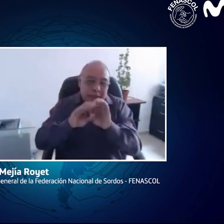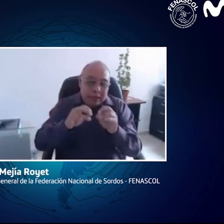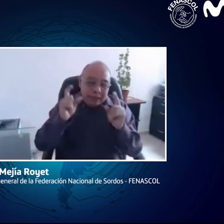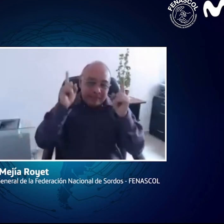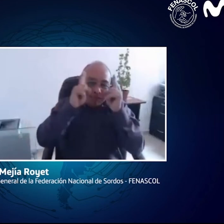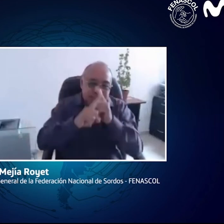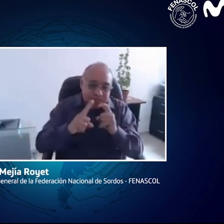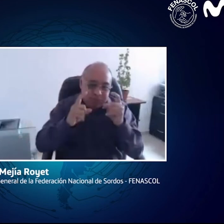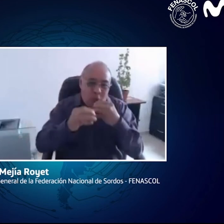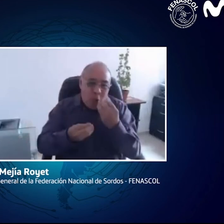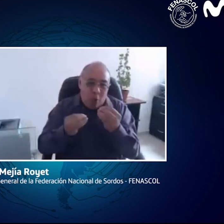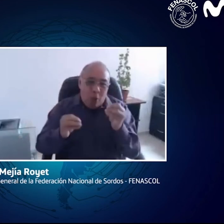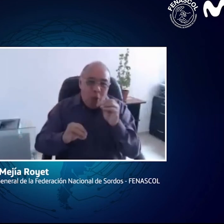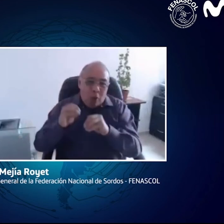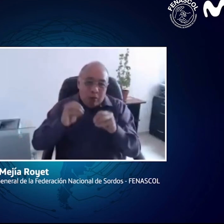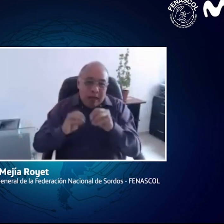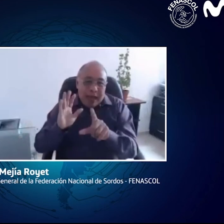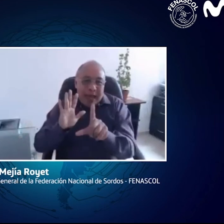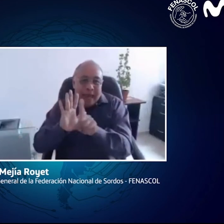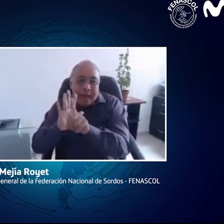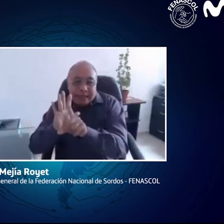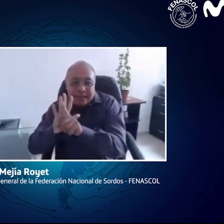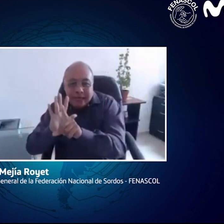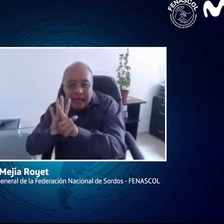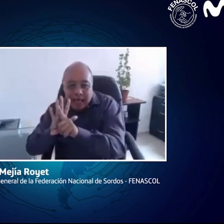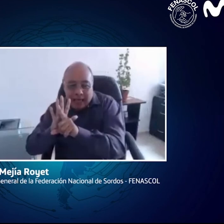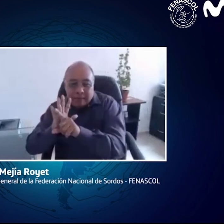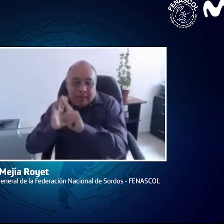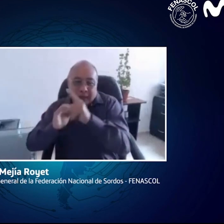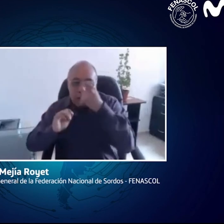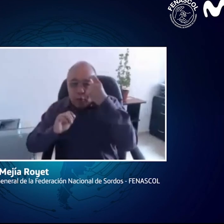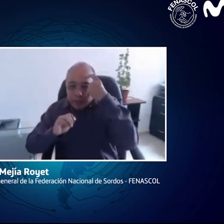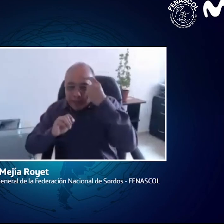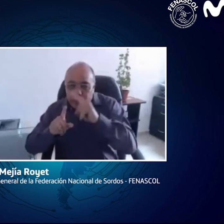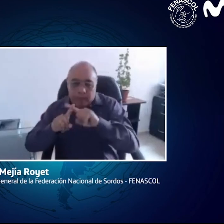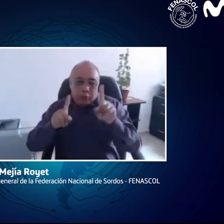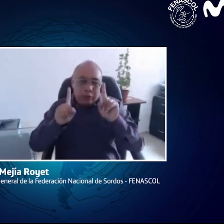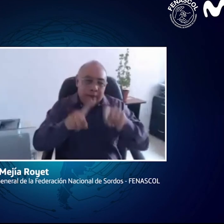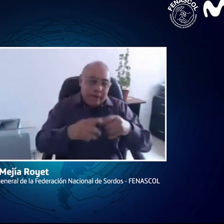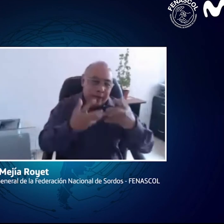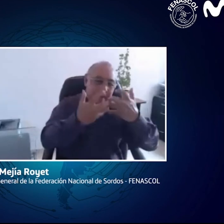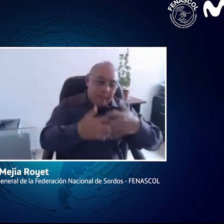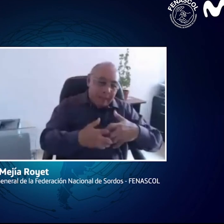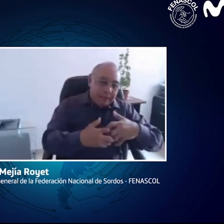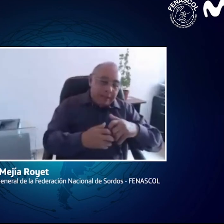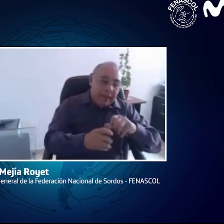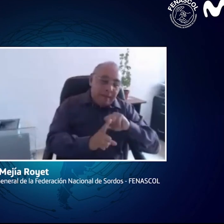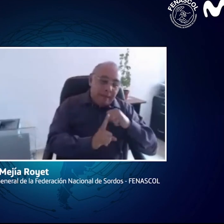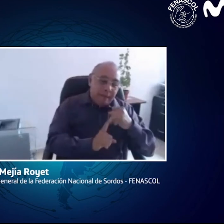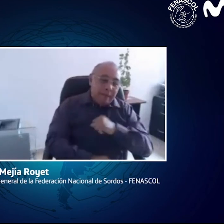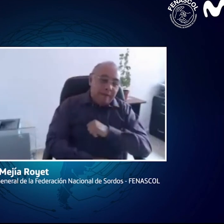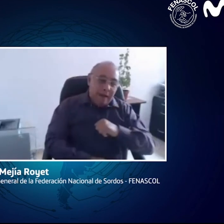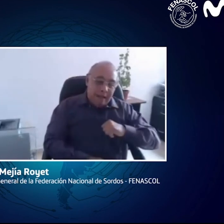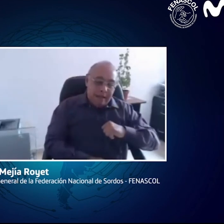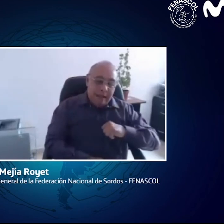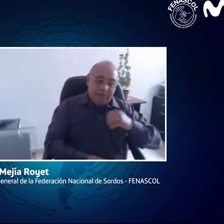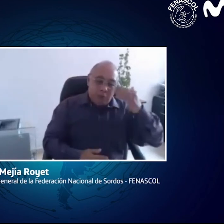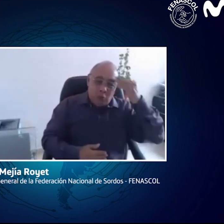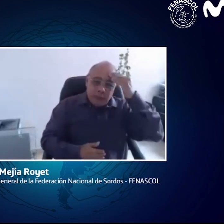reflexionar también entre la ley del gobierno, pero también de las empresas privadas, tomen conciencia en relación a